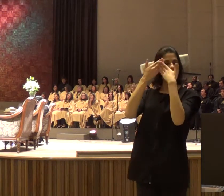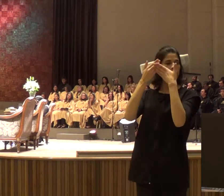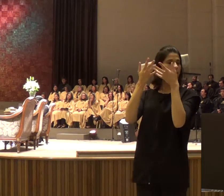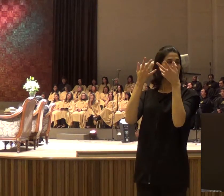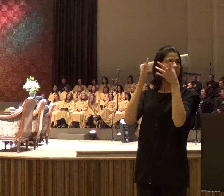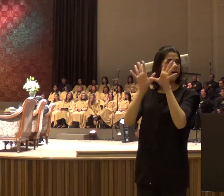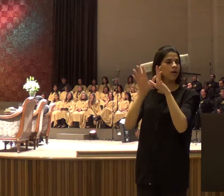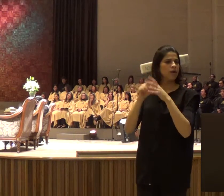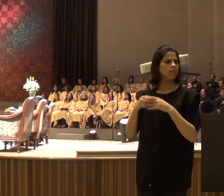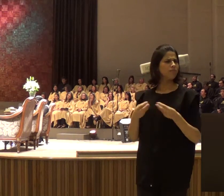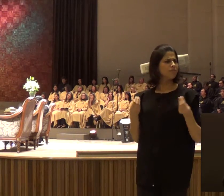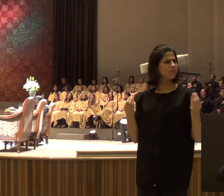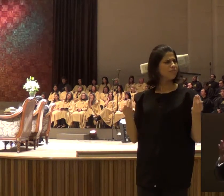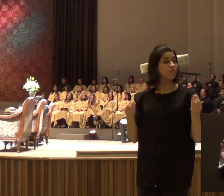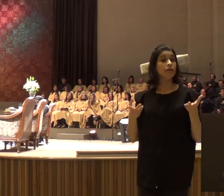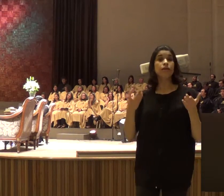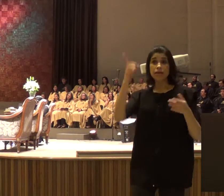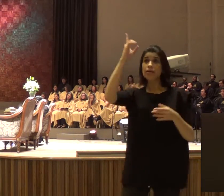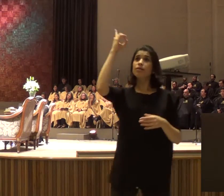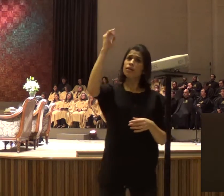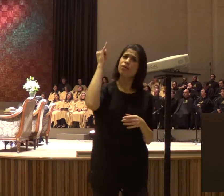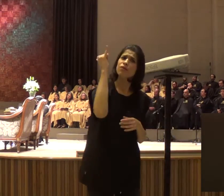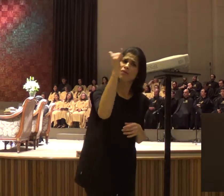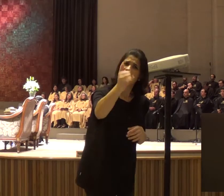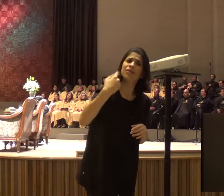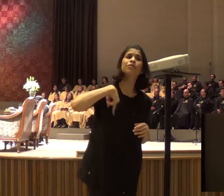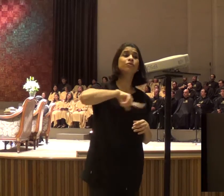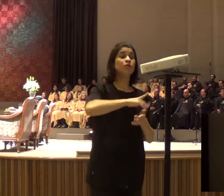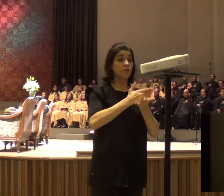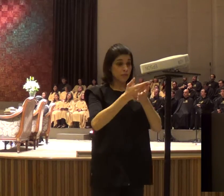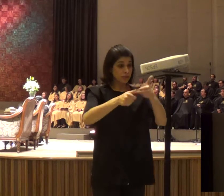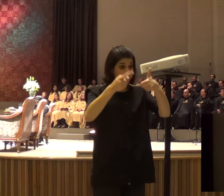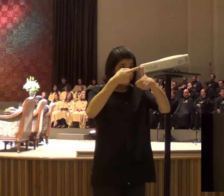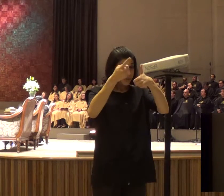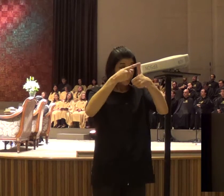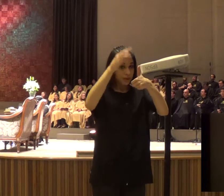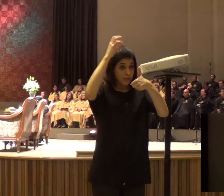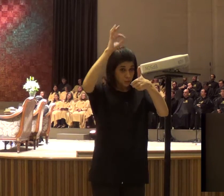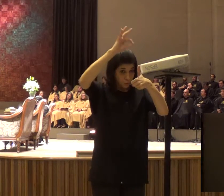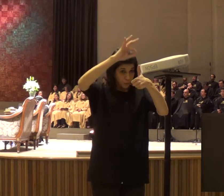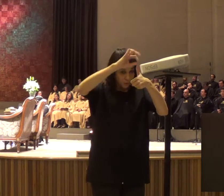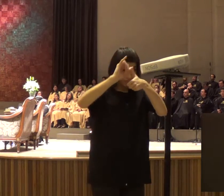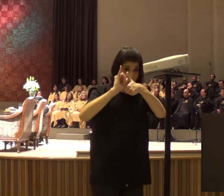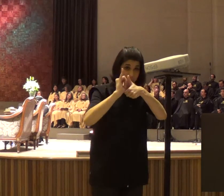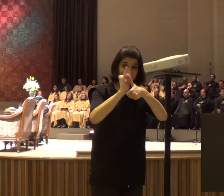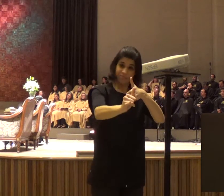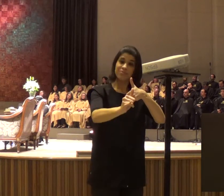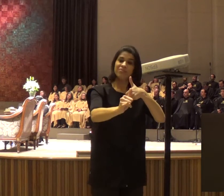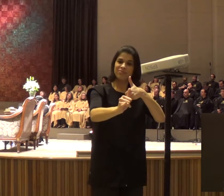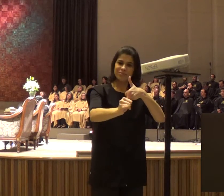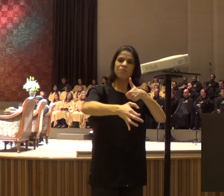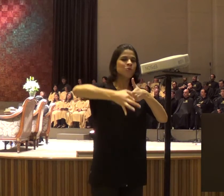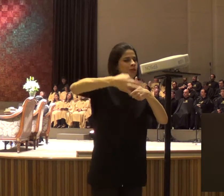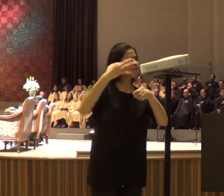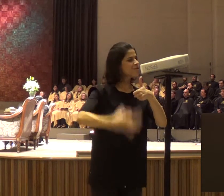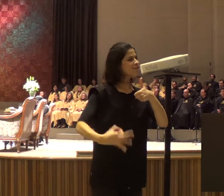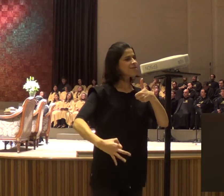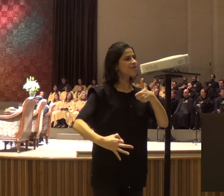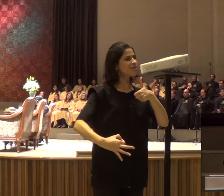falando, conosco, através do seu Espírito, pode ter certeza, que quando alguém se converte, vem